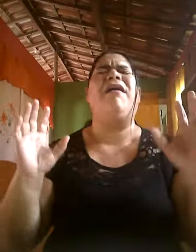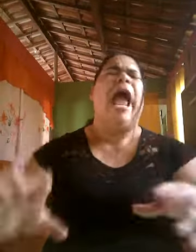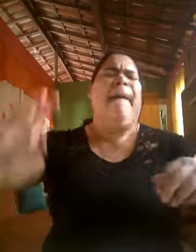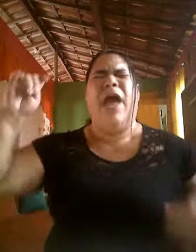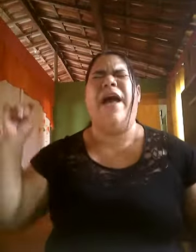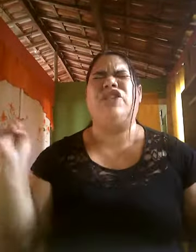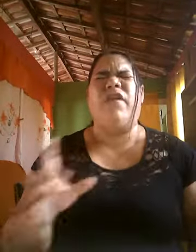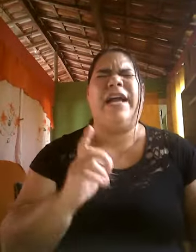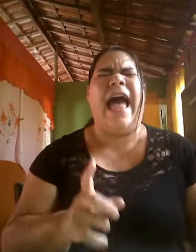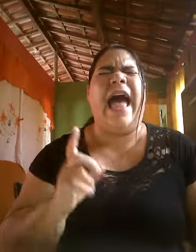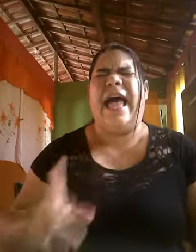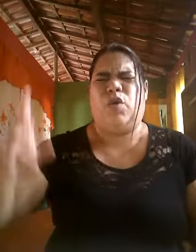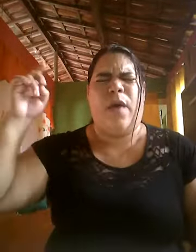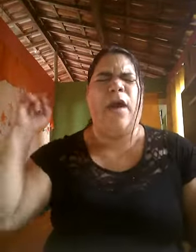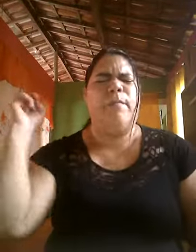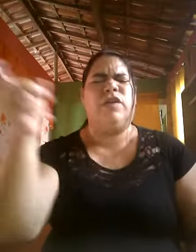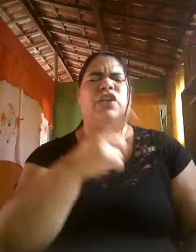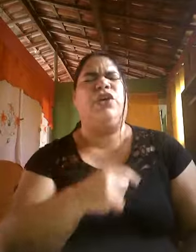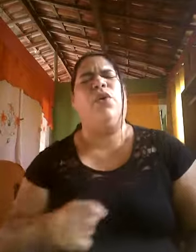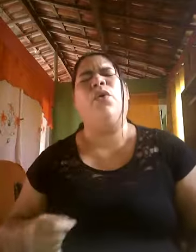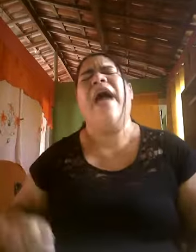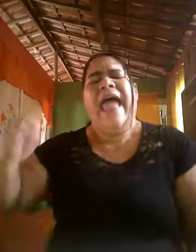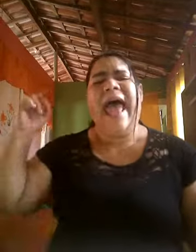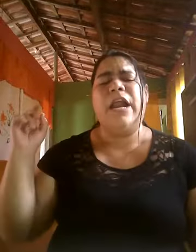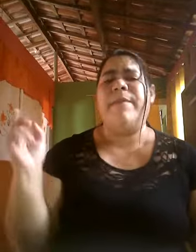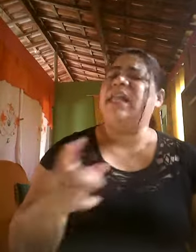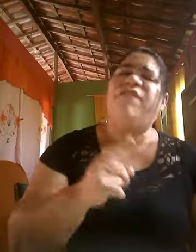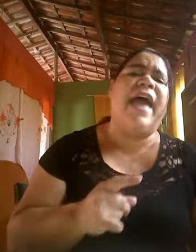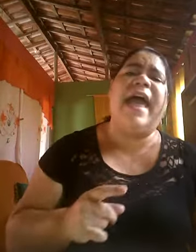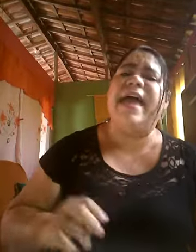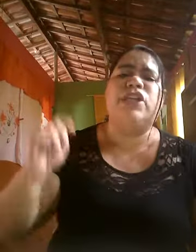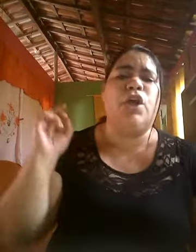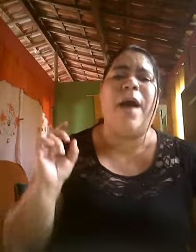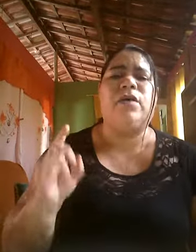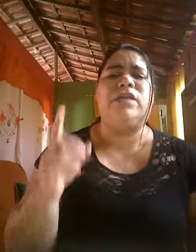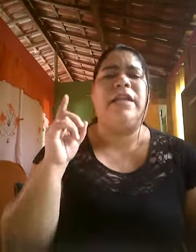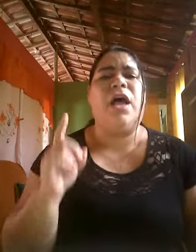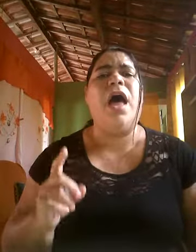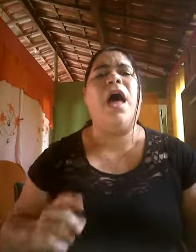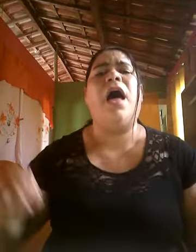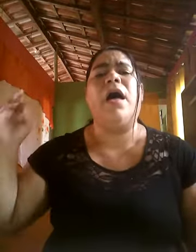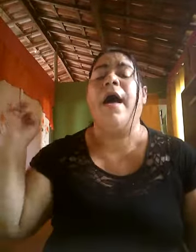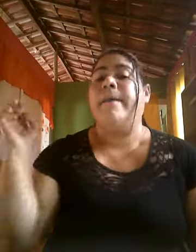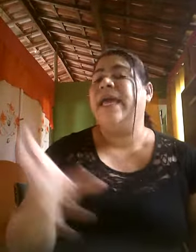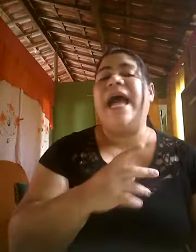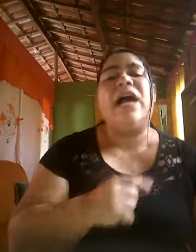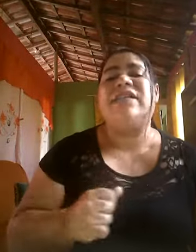Meu advogado é o meu Senhor, ele me defende do acusador. Minha causa